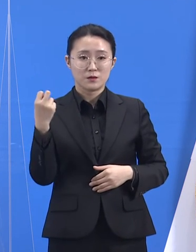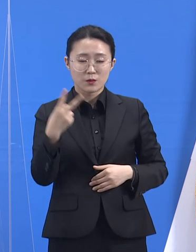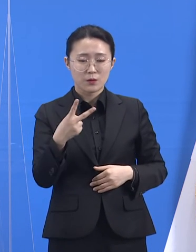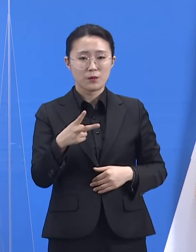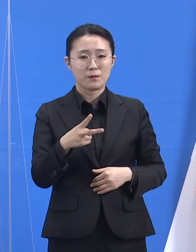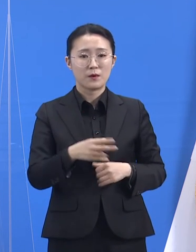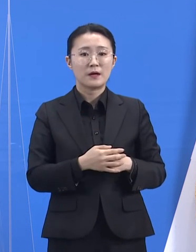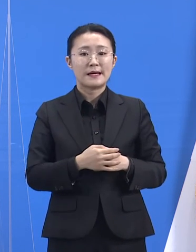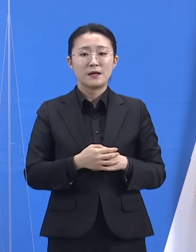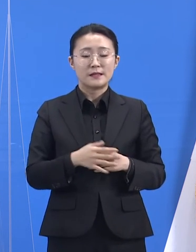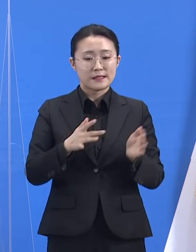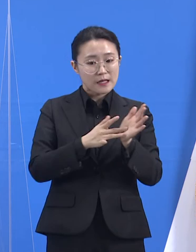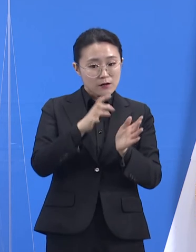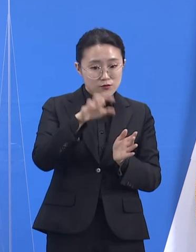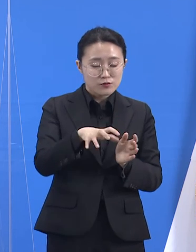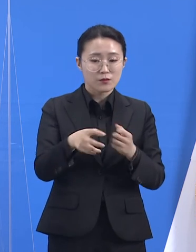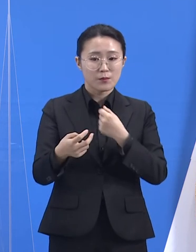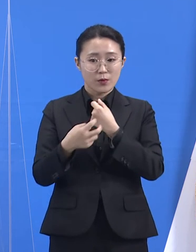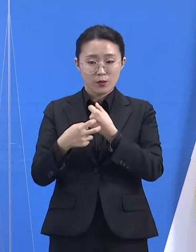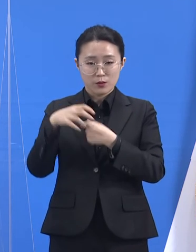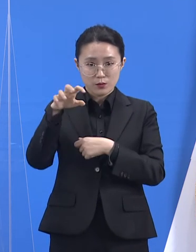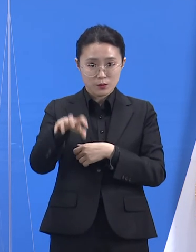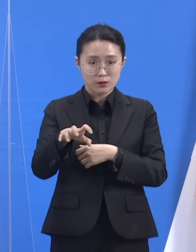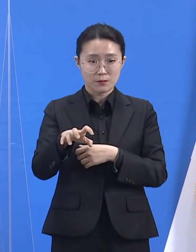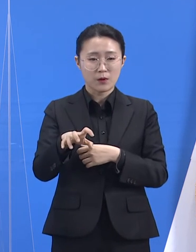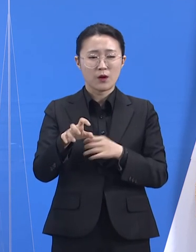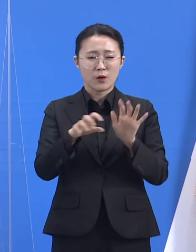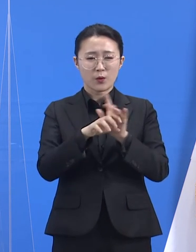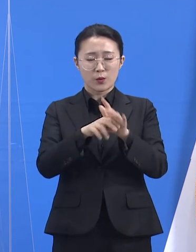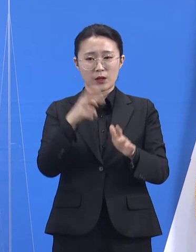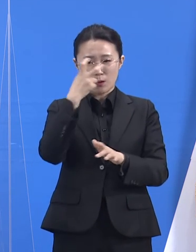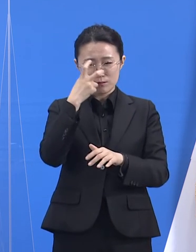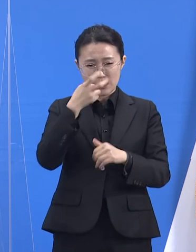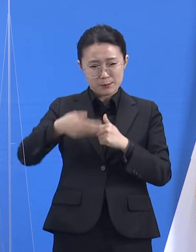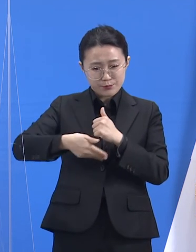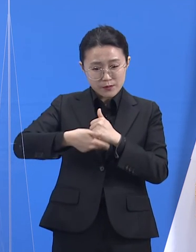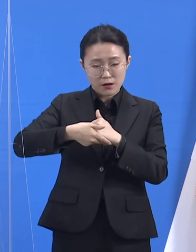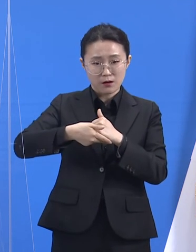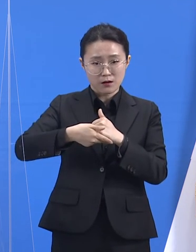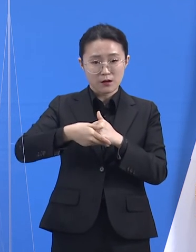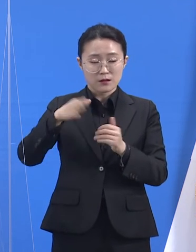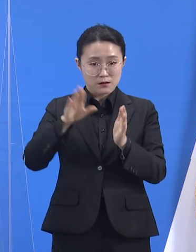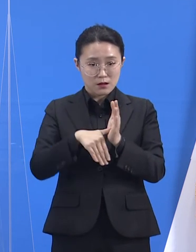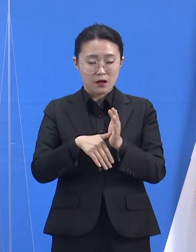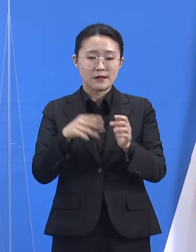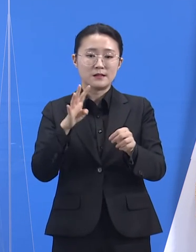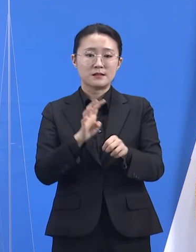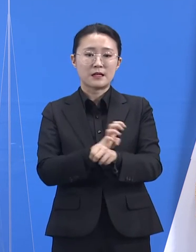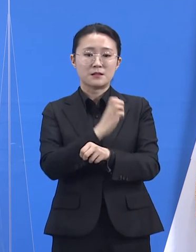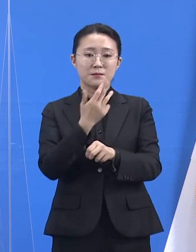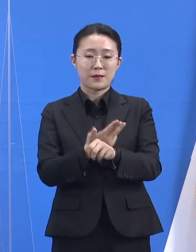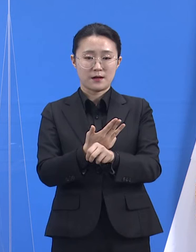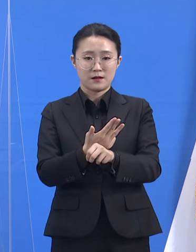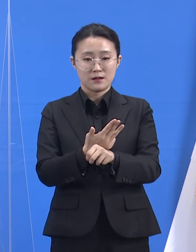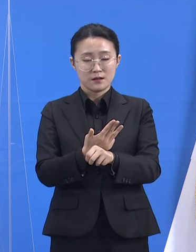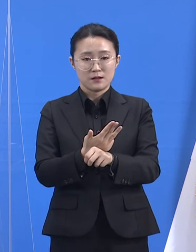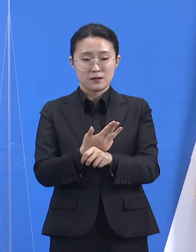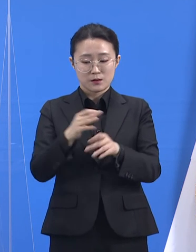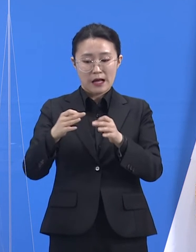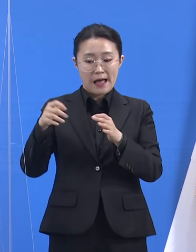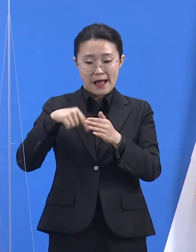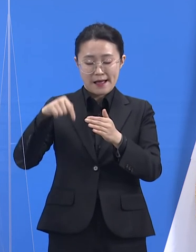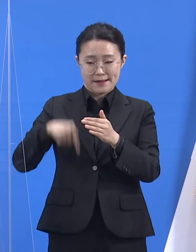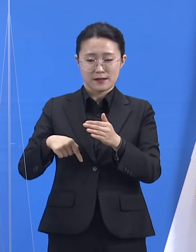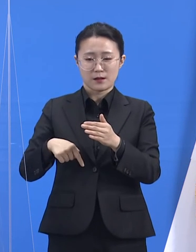꼭 받으셔야 합니다. 도는 정부의 요청에 따라 4월 15일부터 5월 5일까지 3주 동안